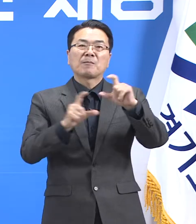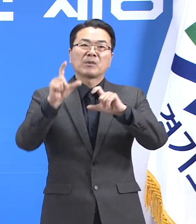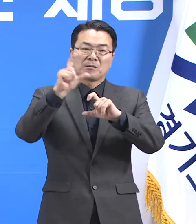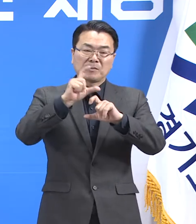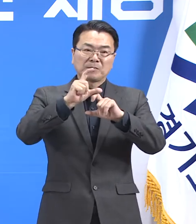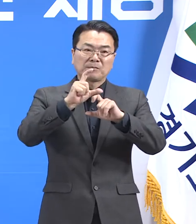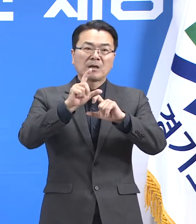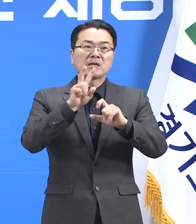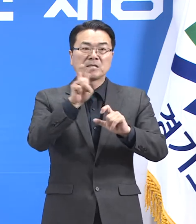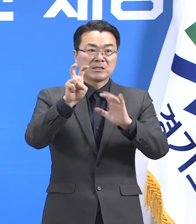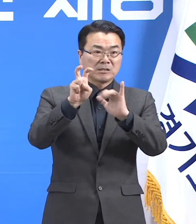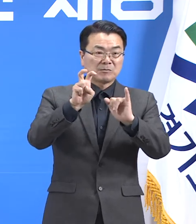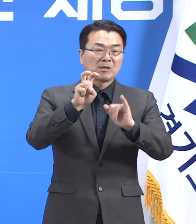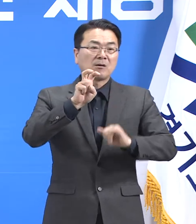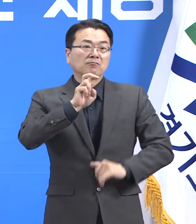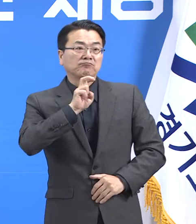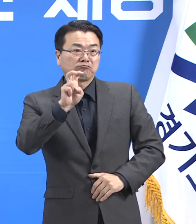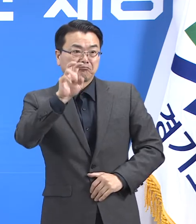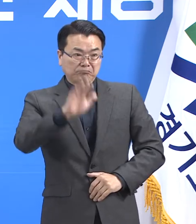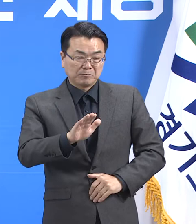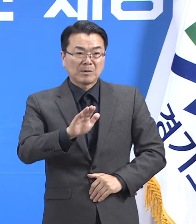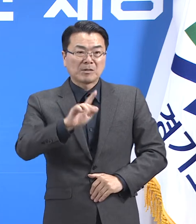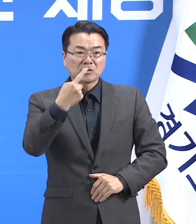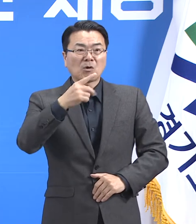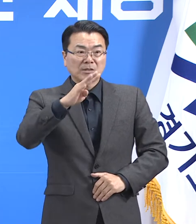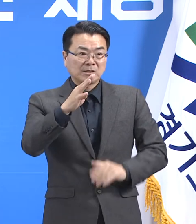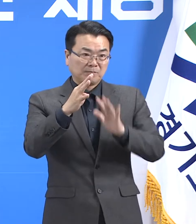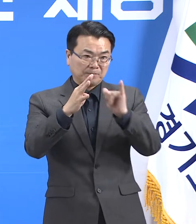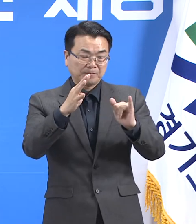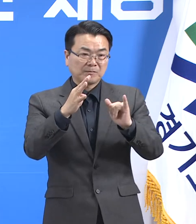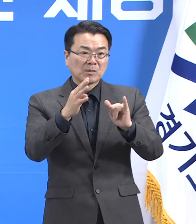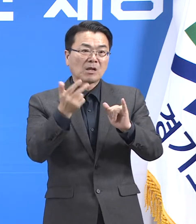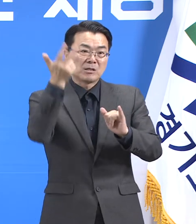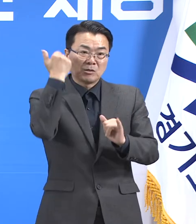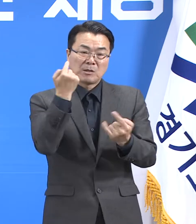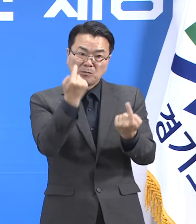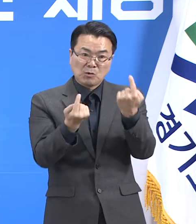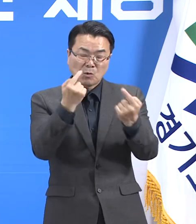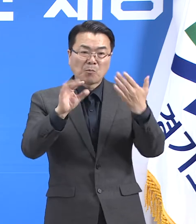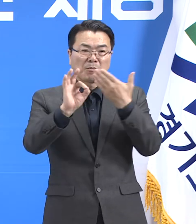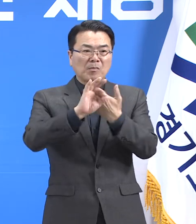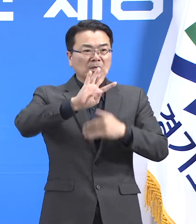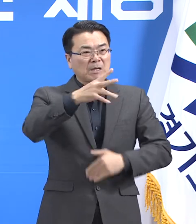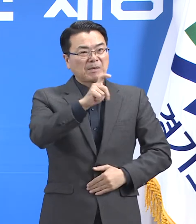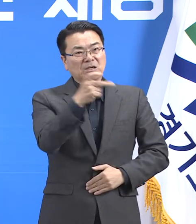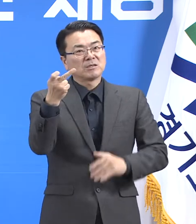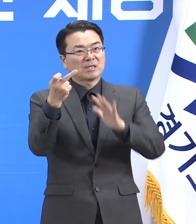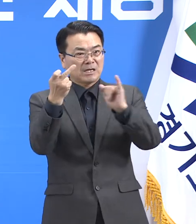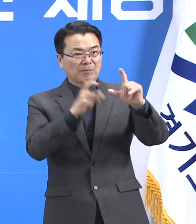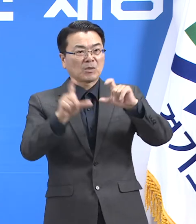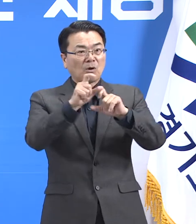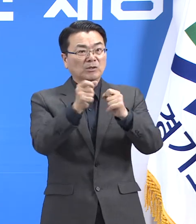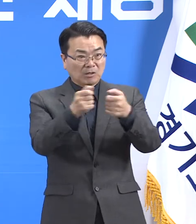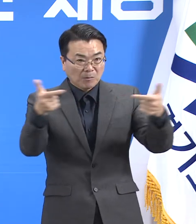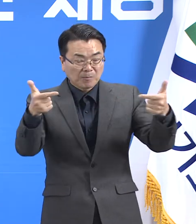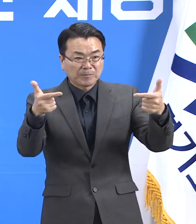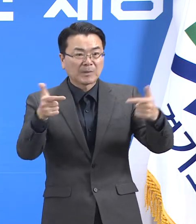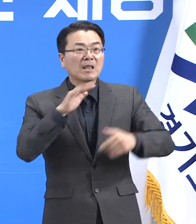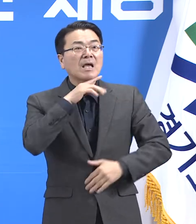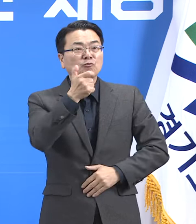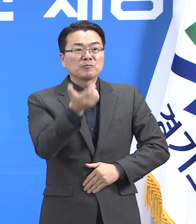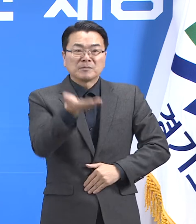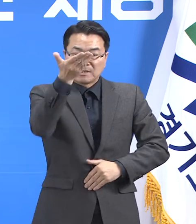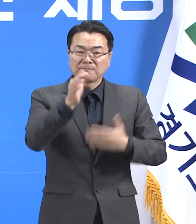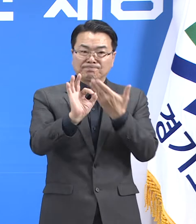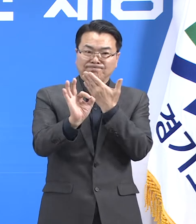20세 미만 확진자는 1,023명으로 전주 792명 대비 412명 증가했으며 60세 이상